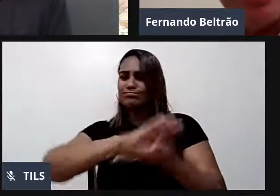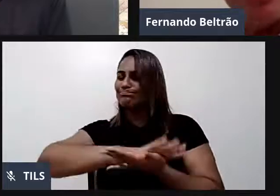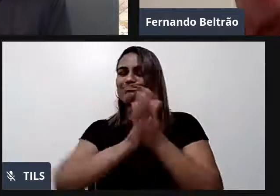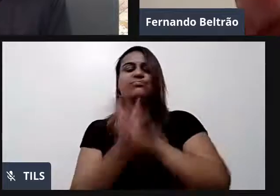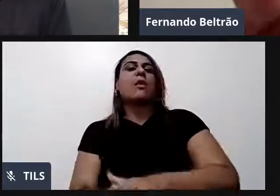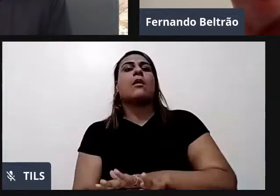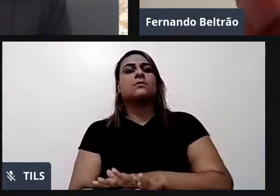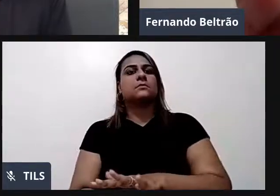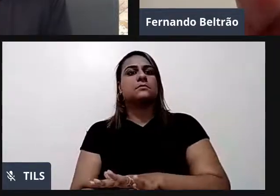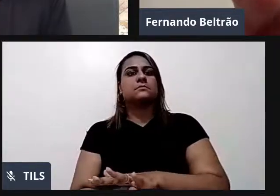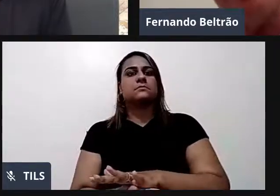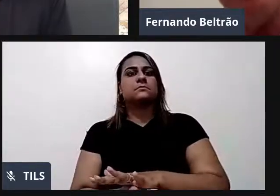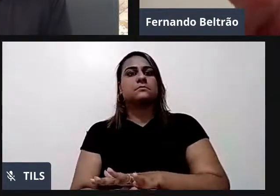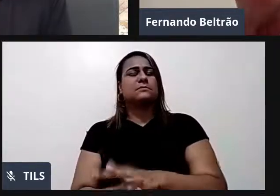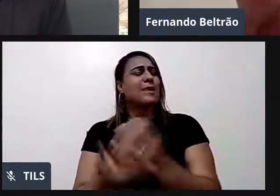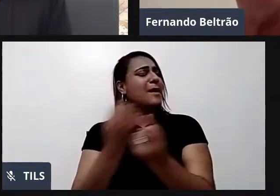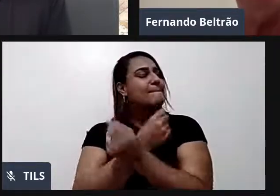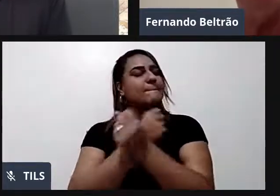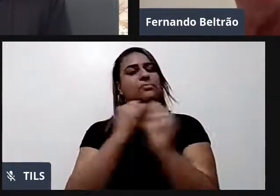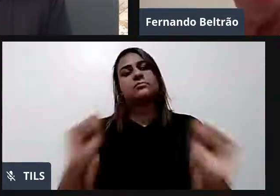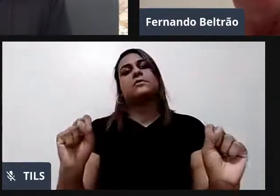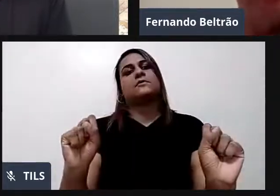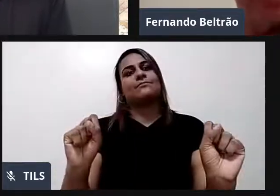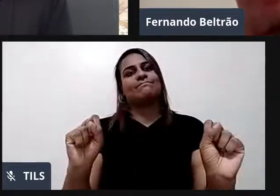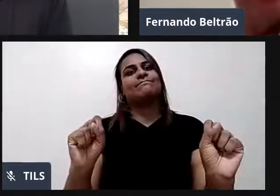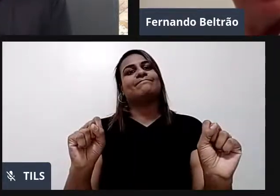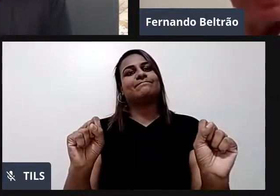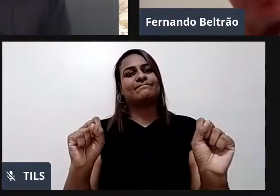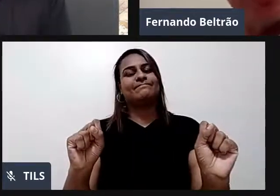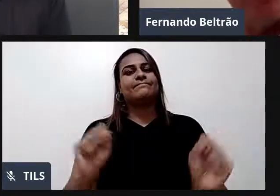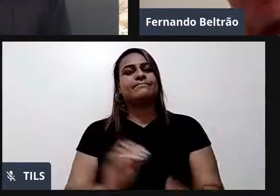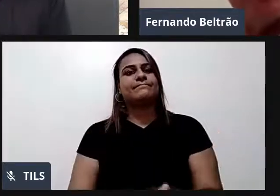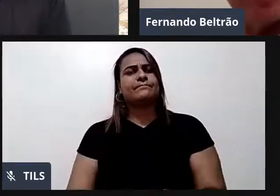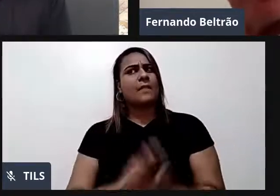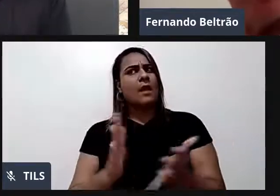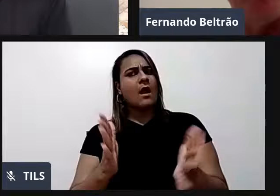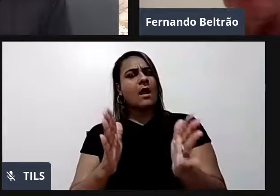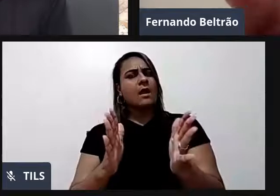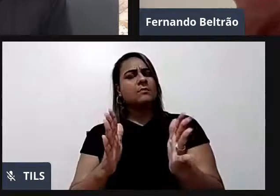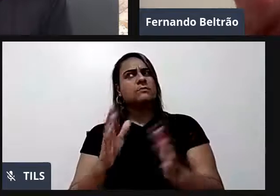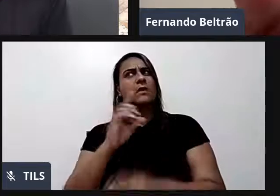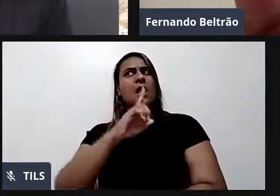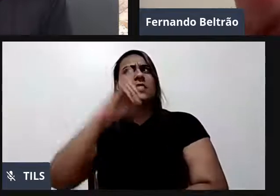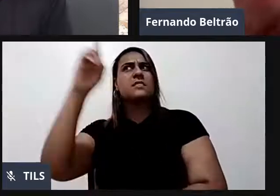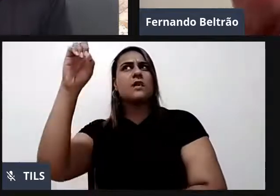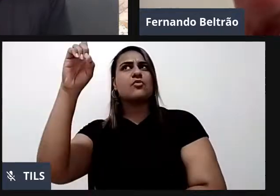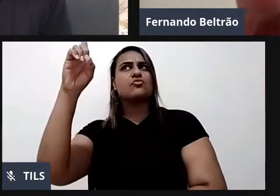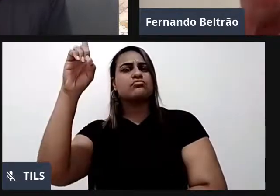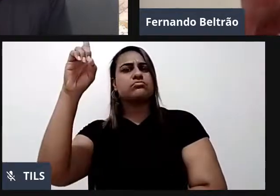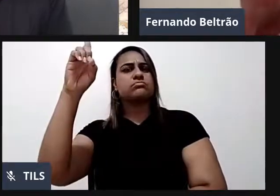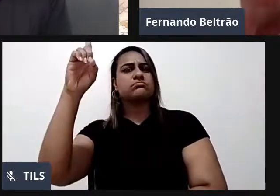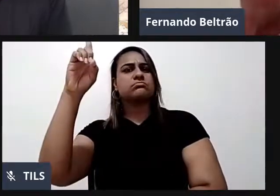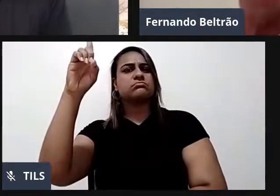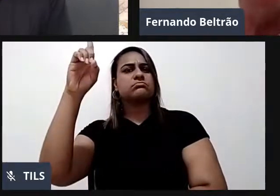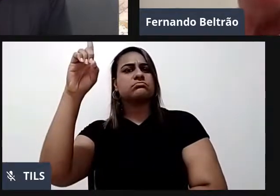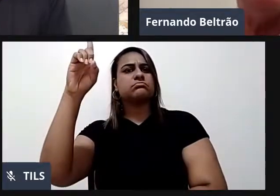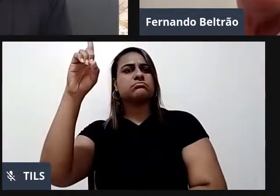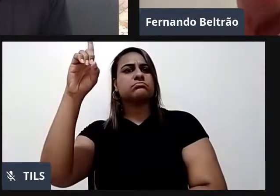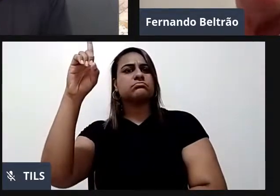com o mal, Deus o teria feito. Peraí, Deus não pode acabar com o mal? Não. Por uma razão simples. Seria acabar